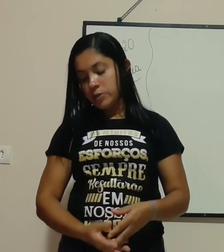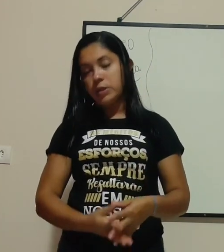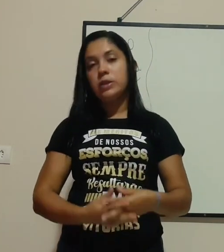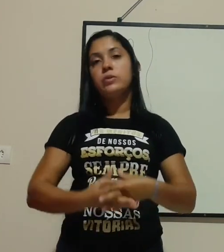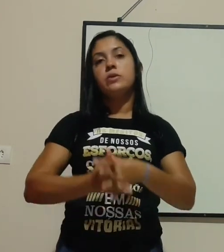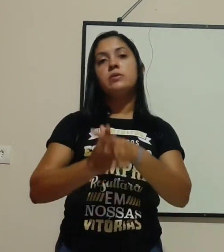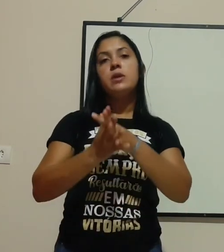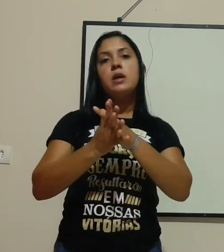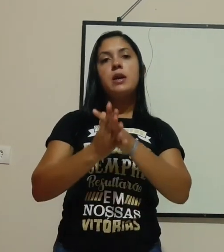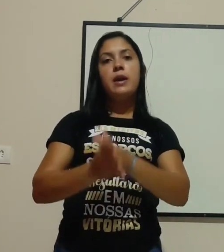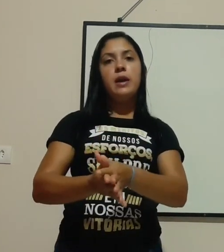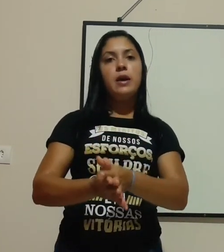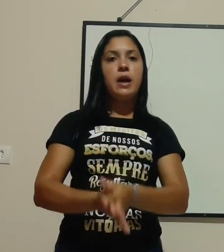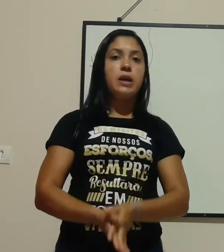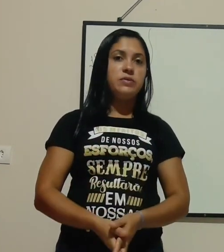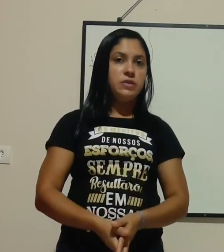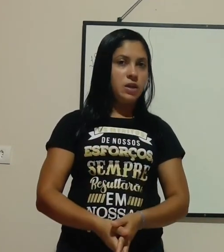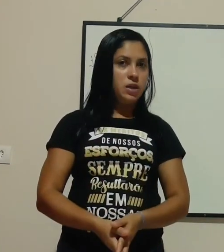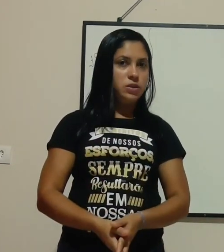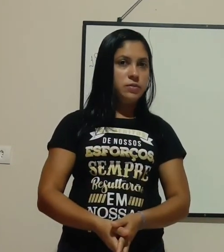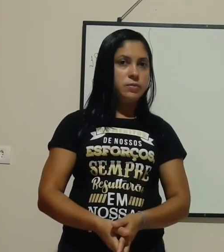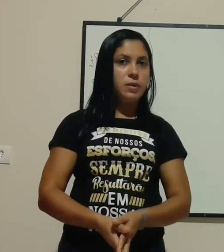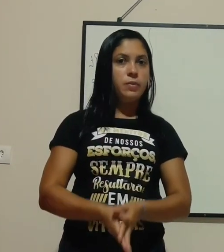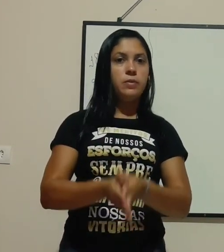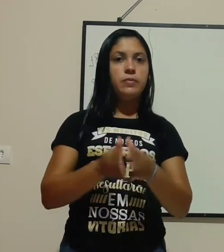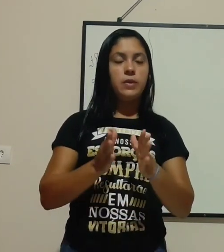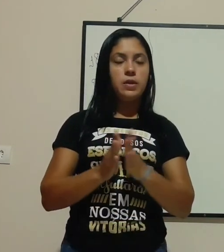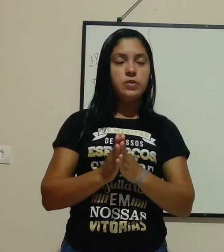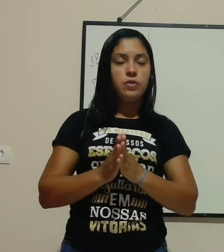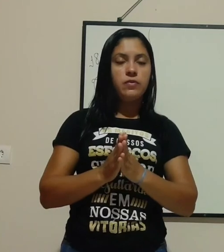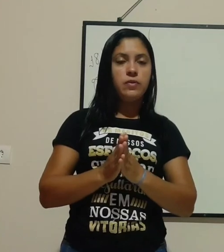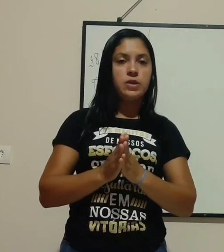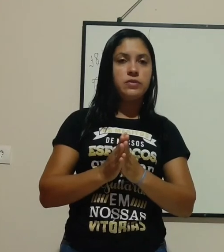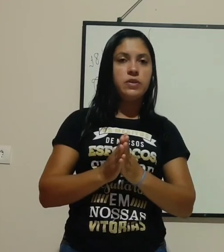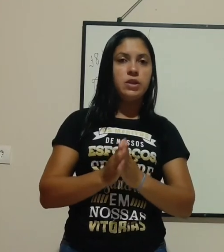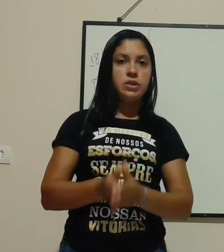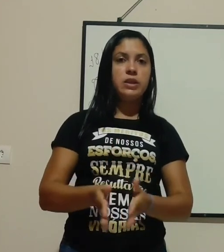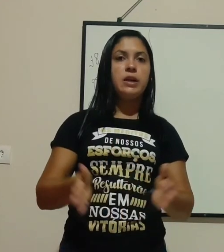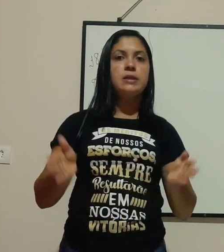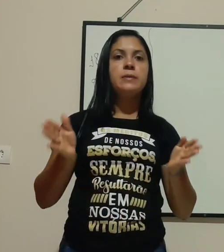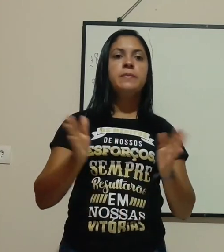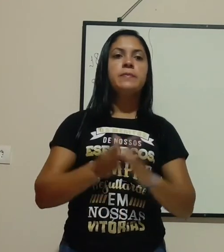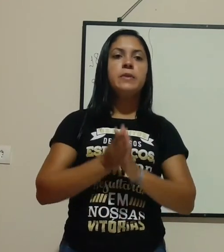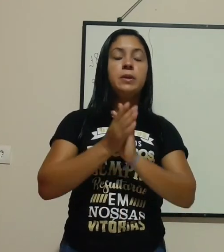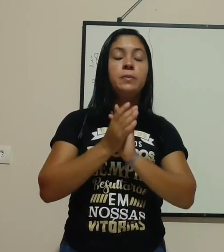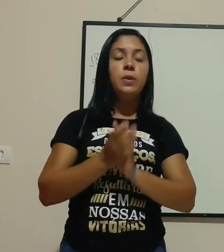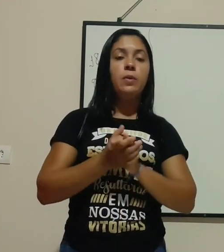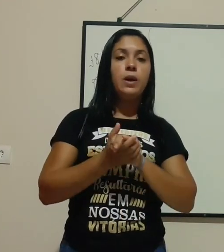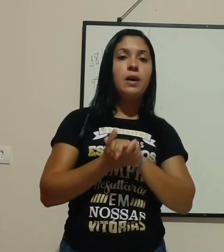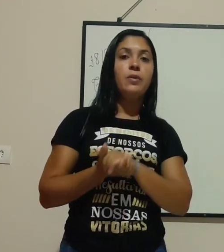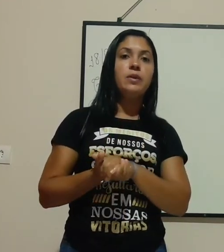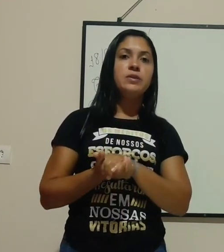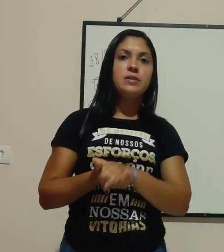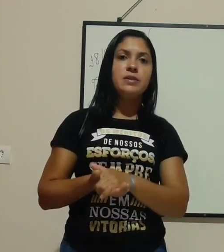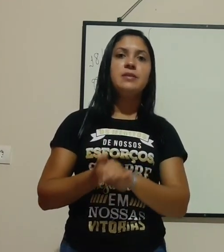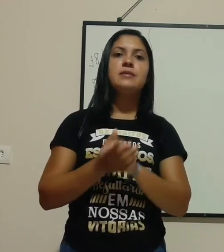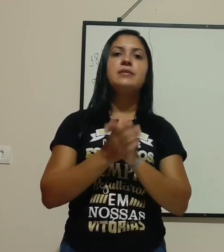88, é a atividade, tá bom? Resolvam a atividade em casa e boa aula de ciências